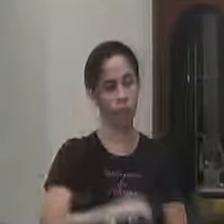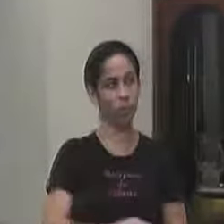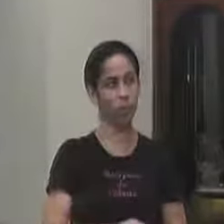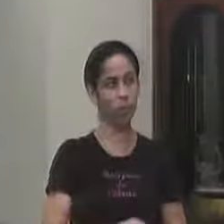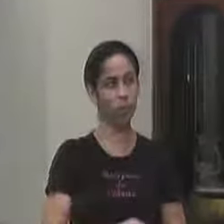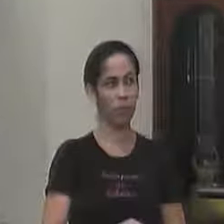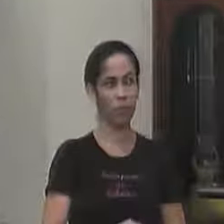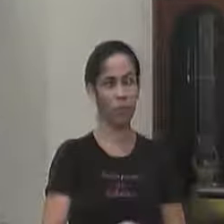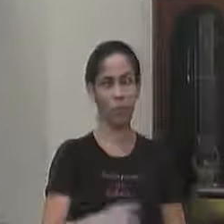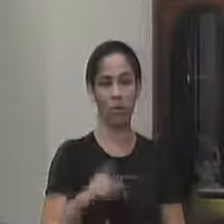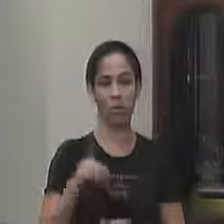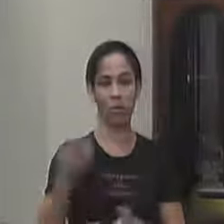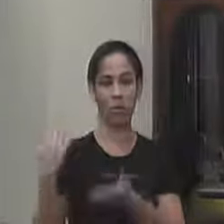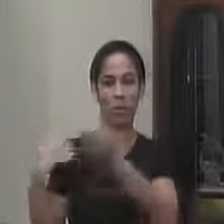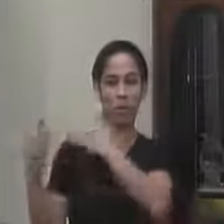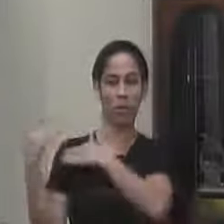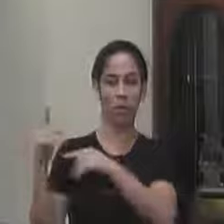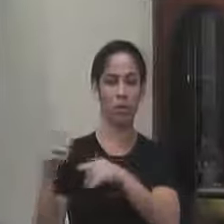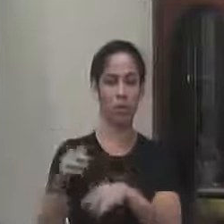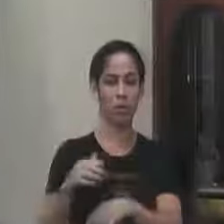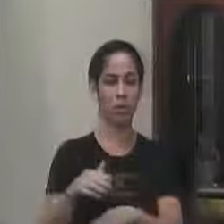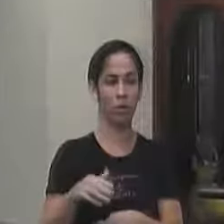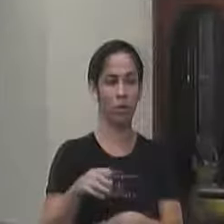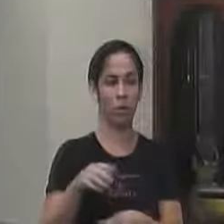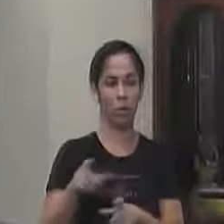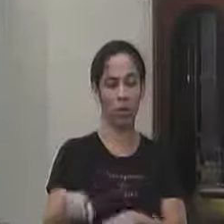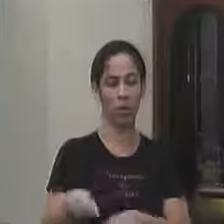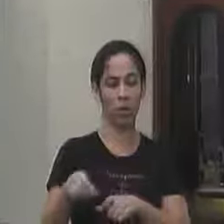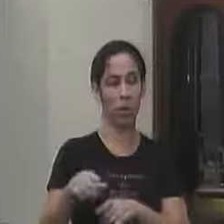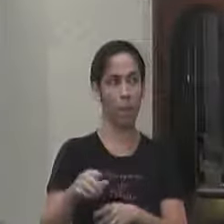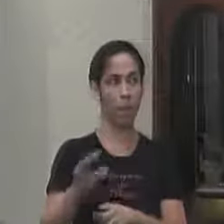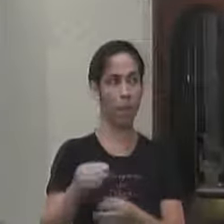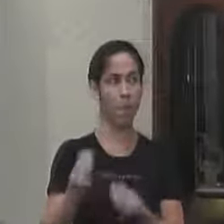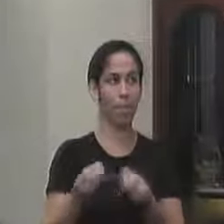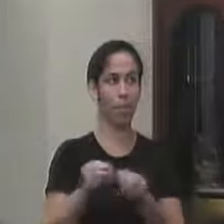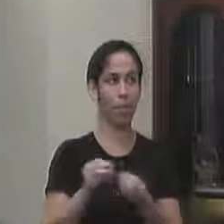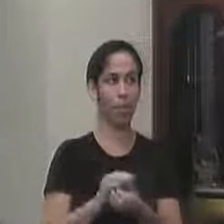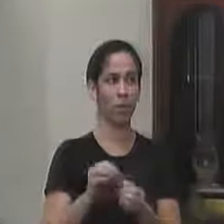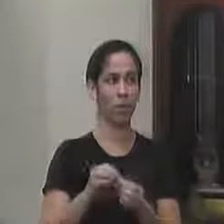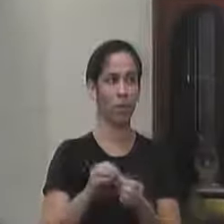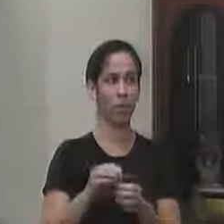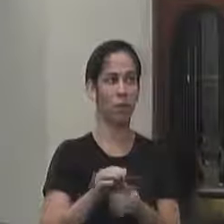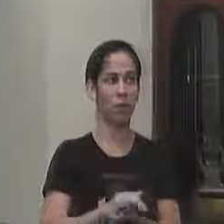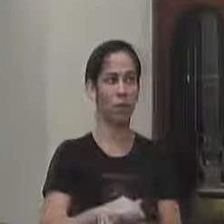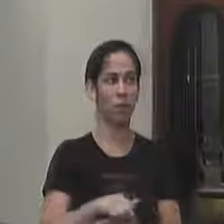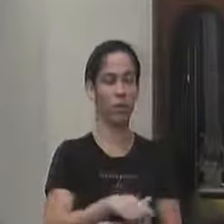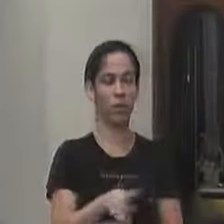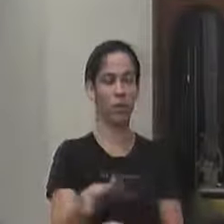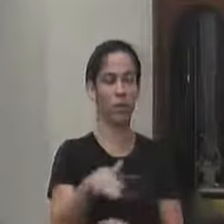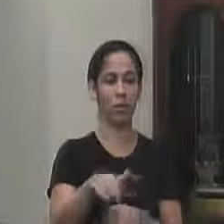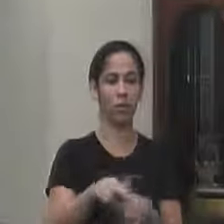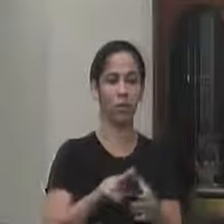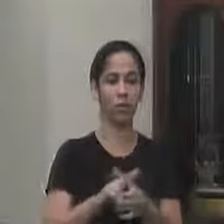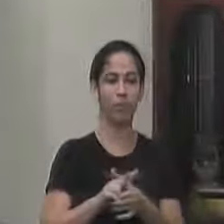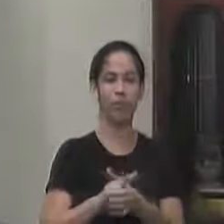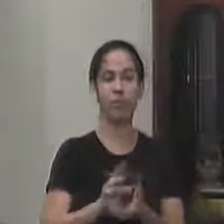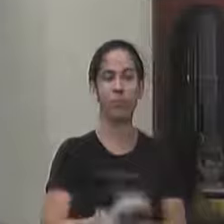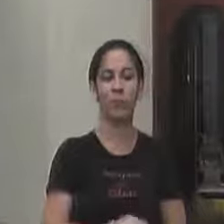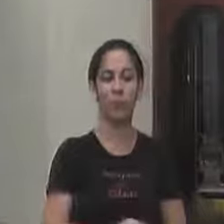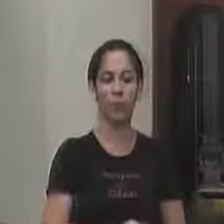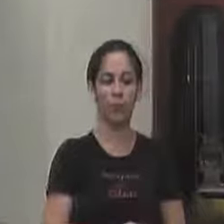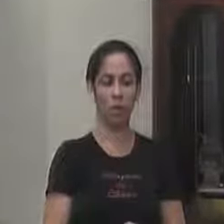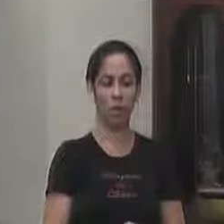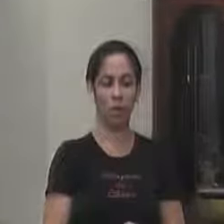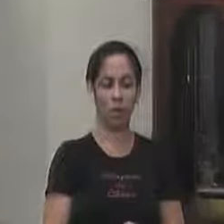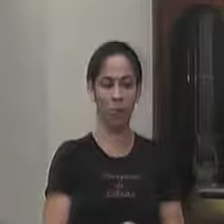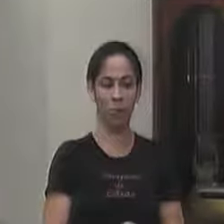aliás ele deveria ser de uso exclusivo para a zona rural né porque ele não é para fazer a circular dentro do município dentro da